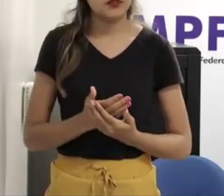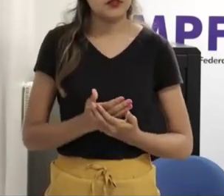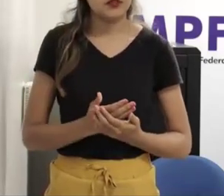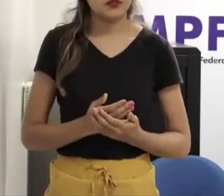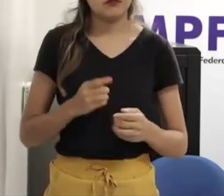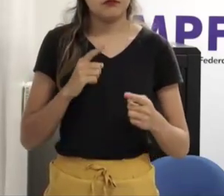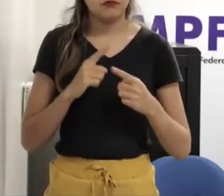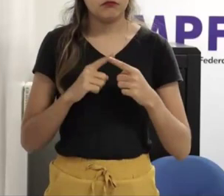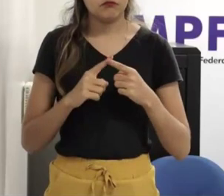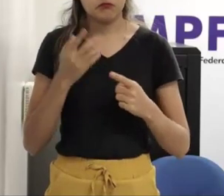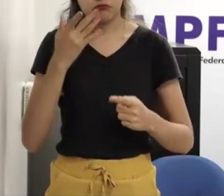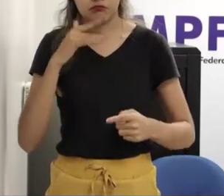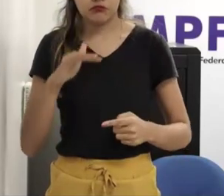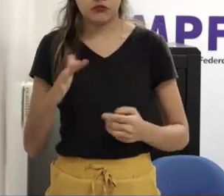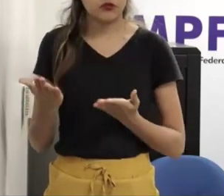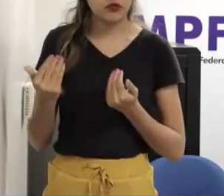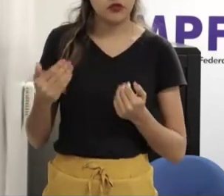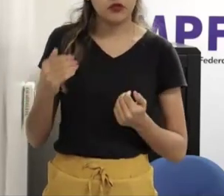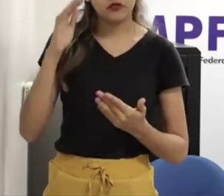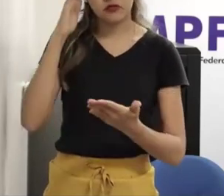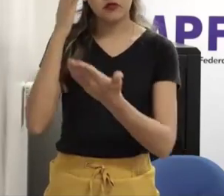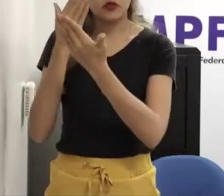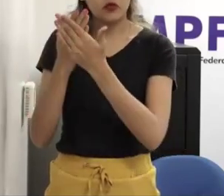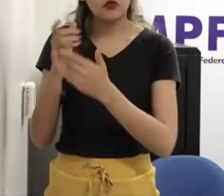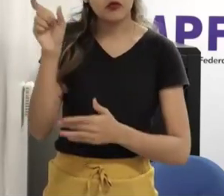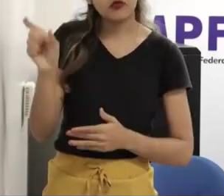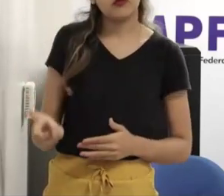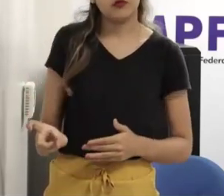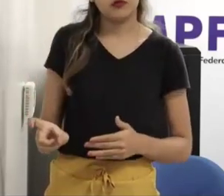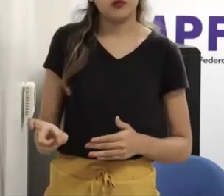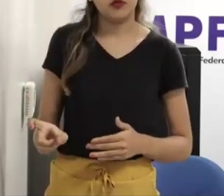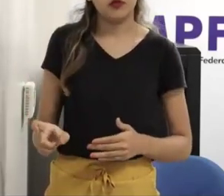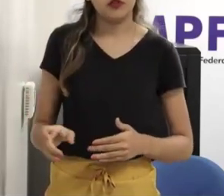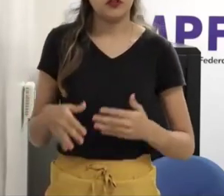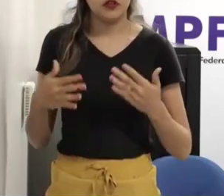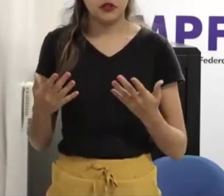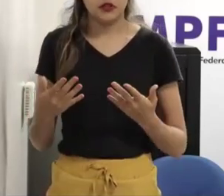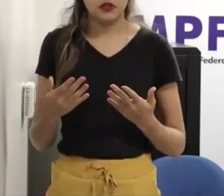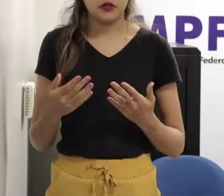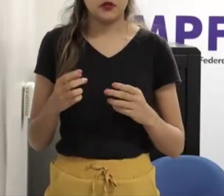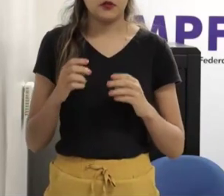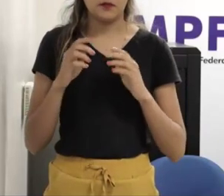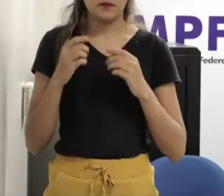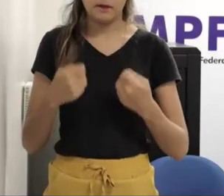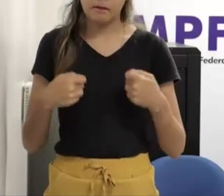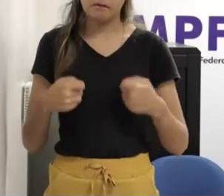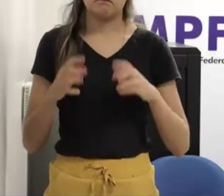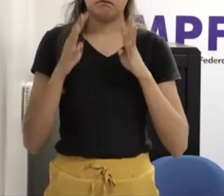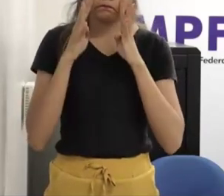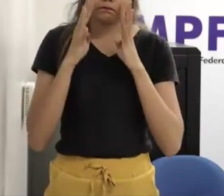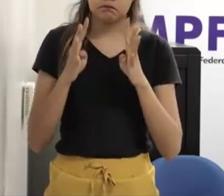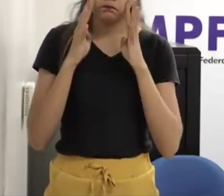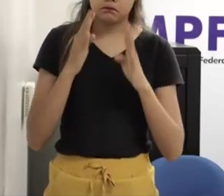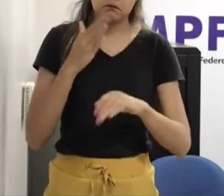essa prática do ouvir ela realmente é muito importante e ela precisa ser treinada né não é somente